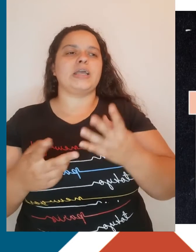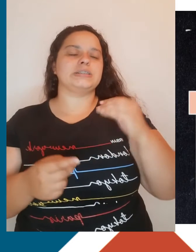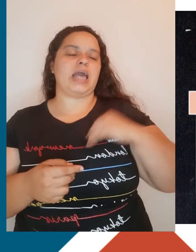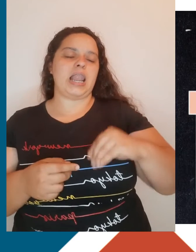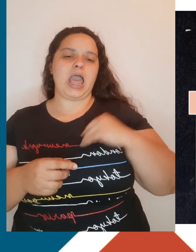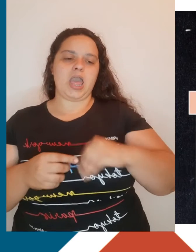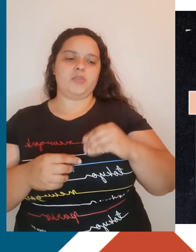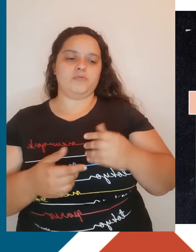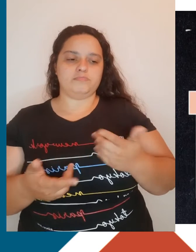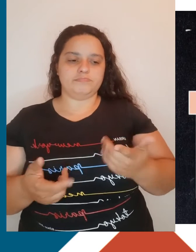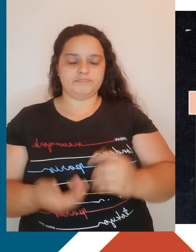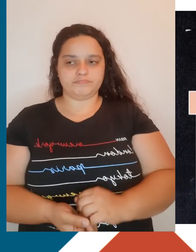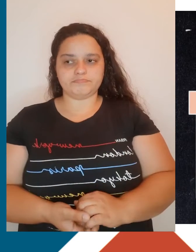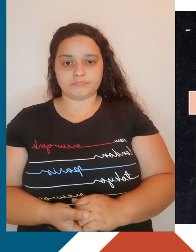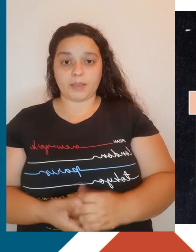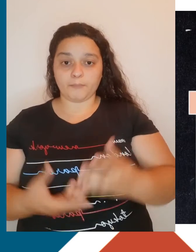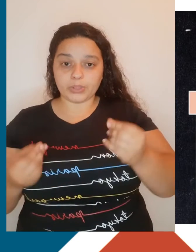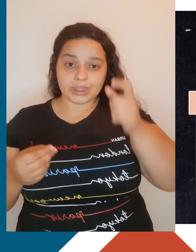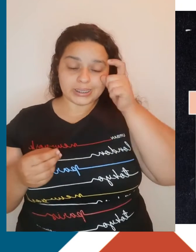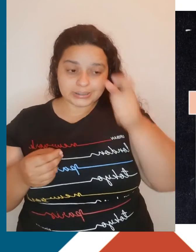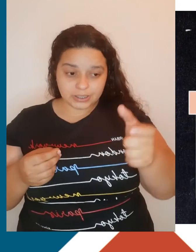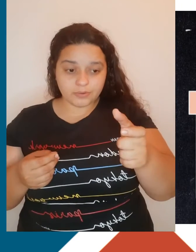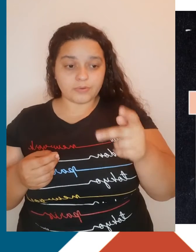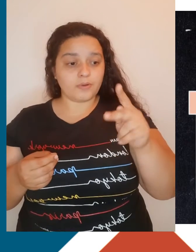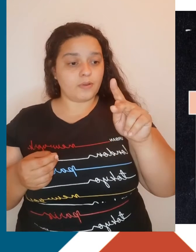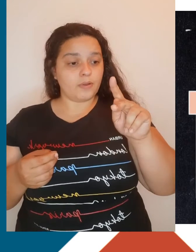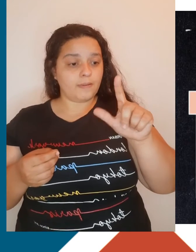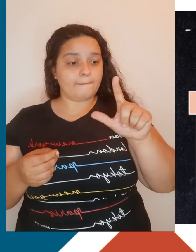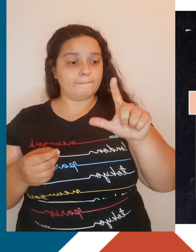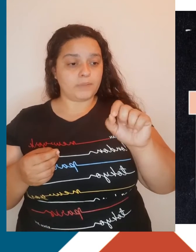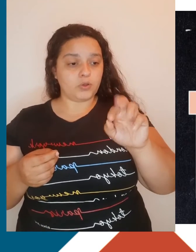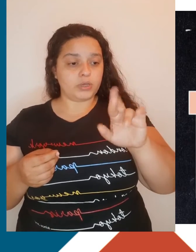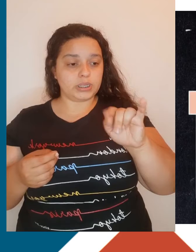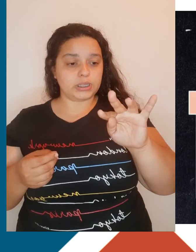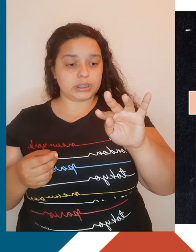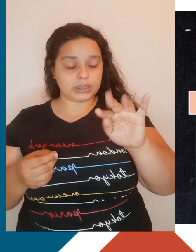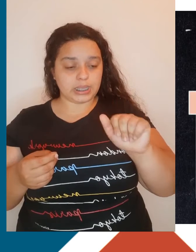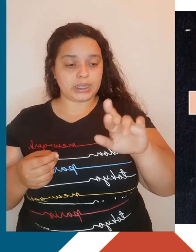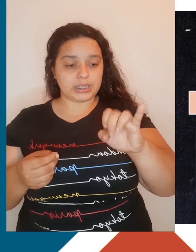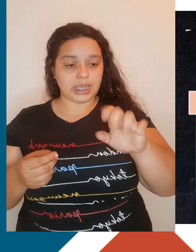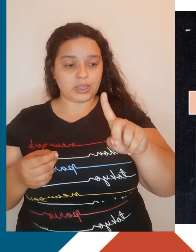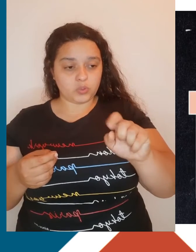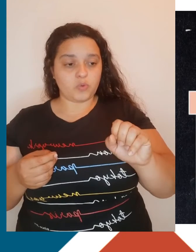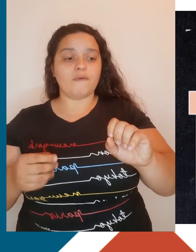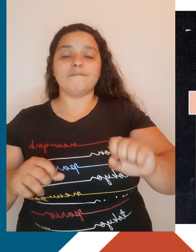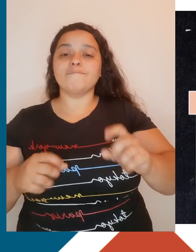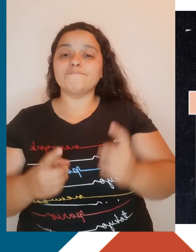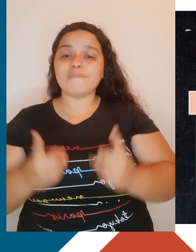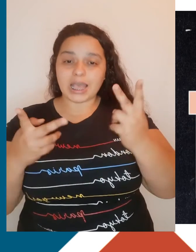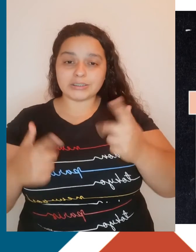Muita atenção! O proletariado, então, é a classe que vende sua força de trabalho em troca de